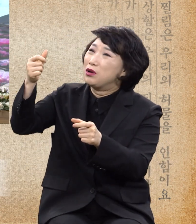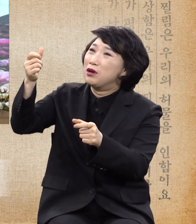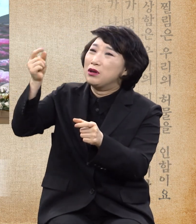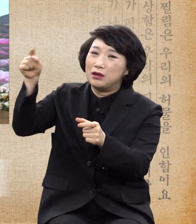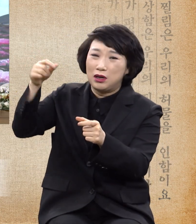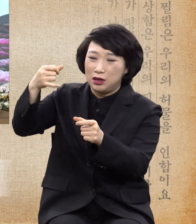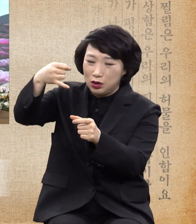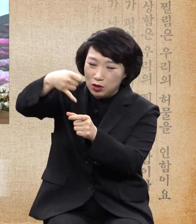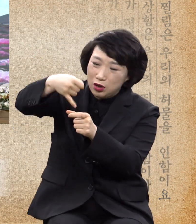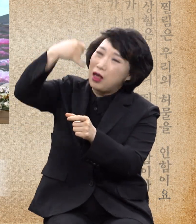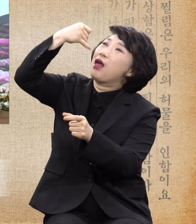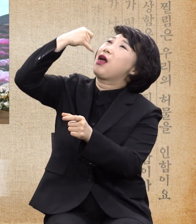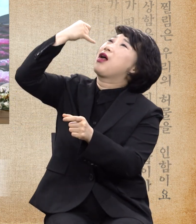서늘하게 하소서